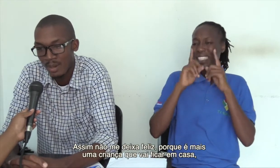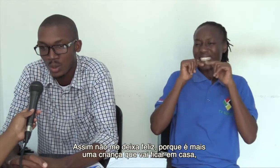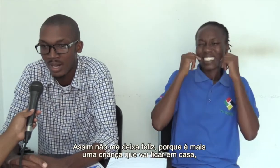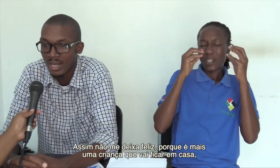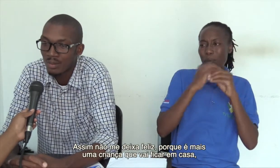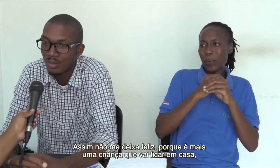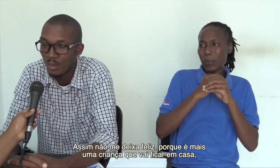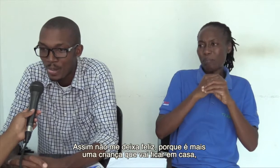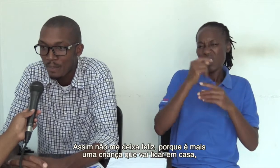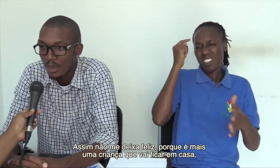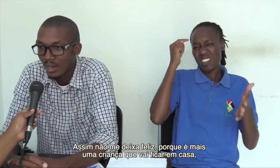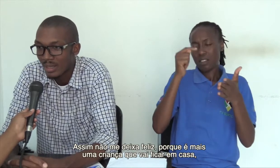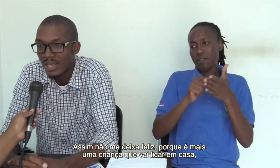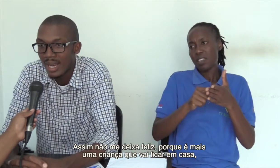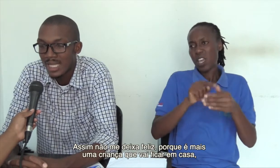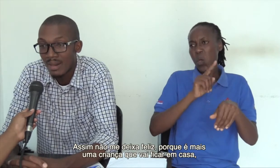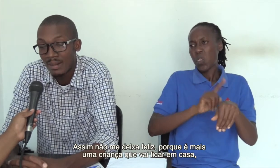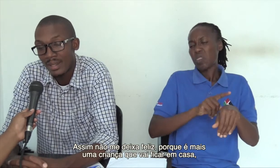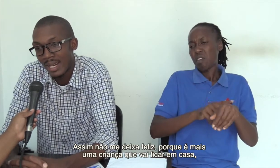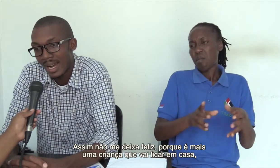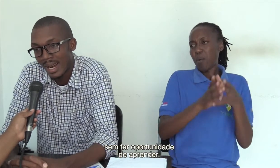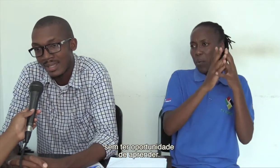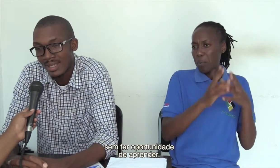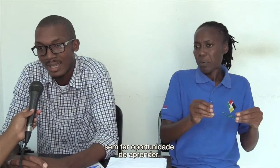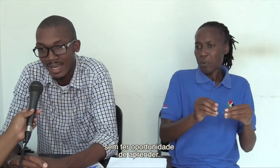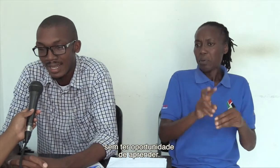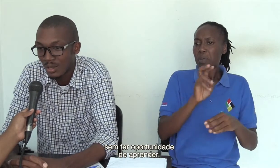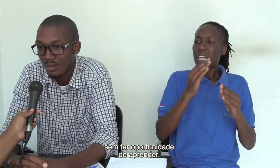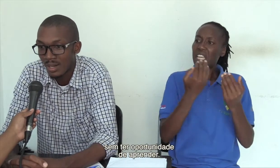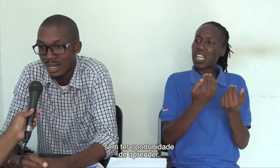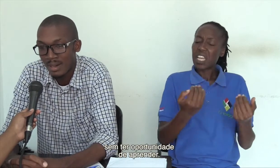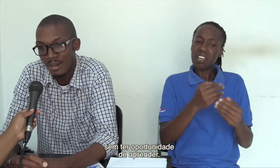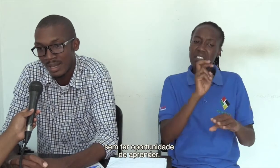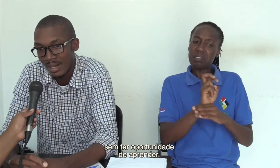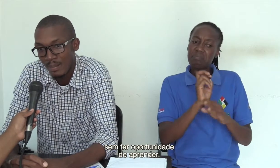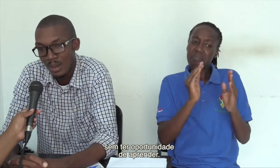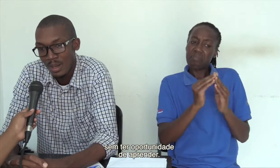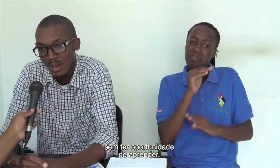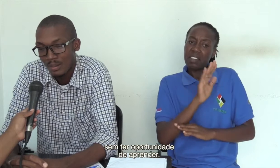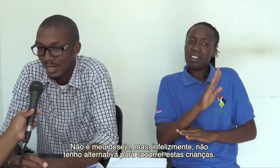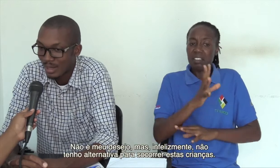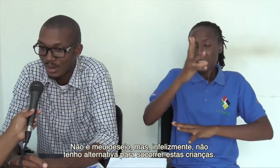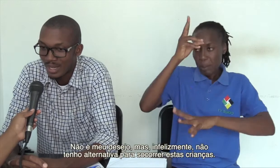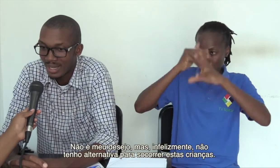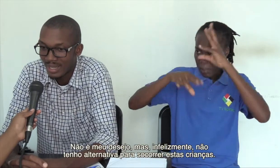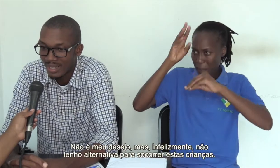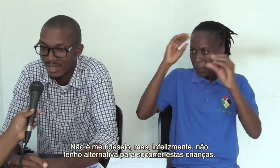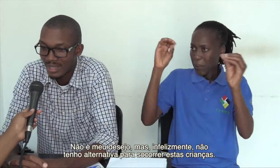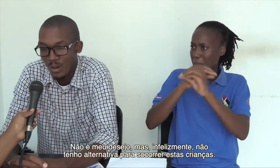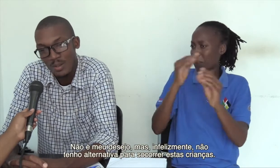é mais um arquivo de criança que vai ficar em casa sem ter a oportunidade de aprender. Portanto, não é